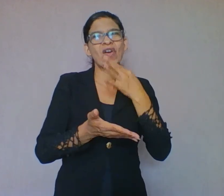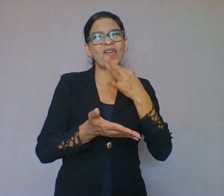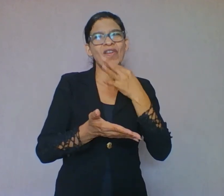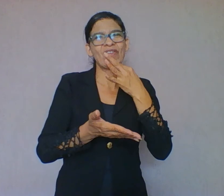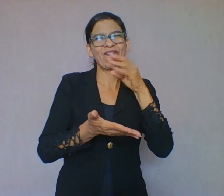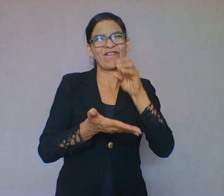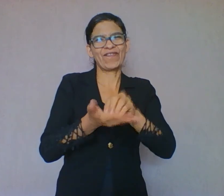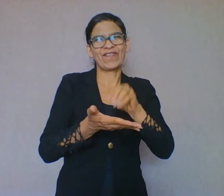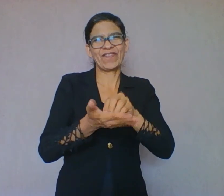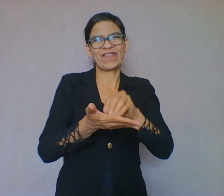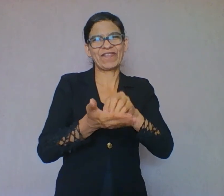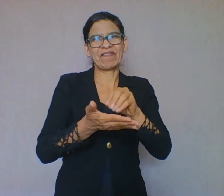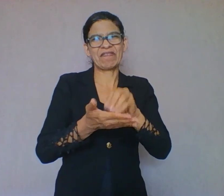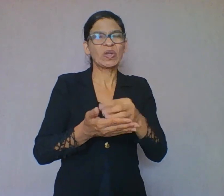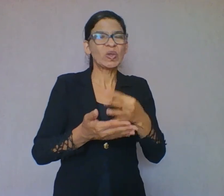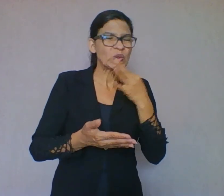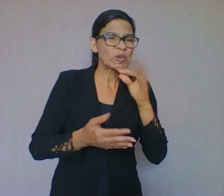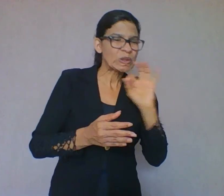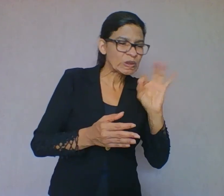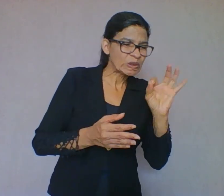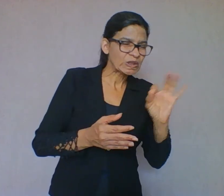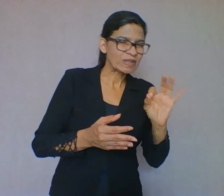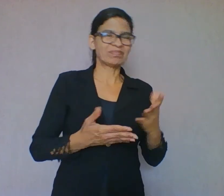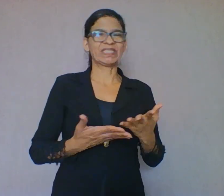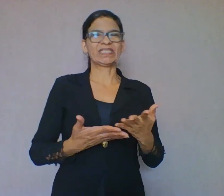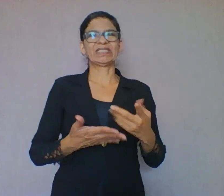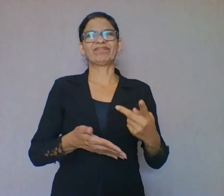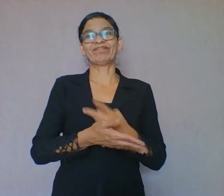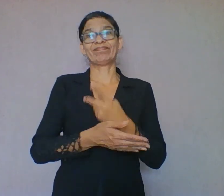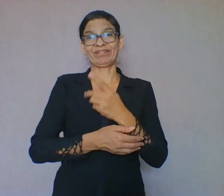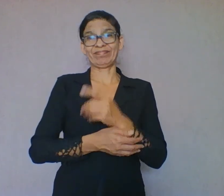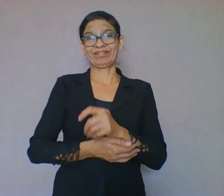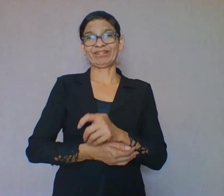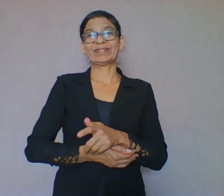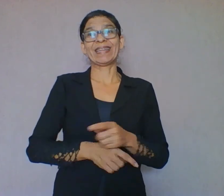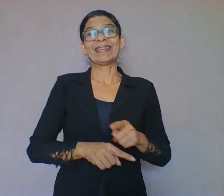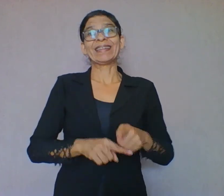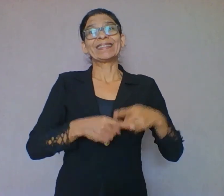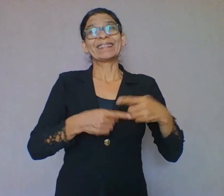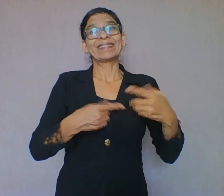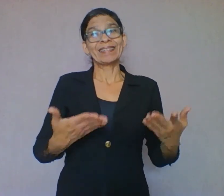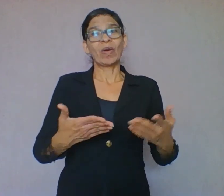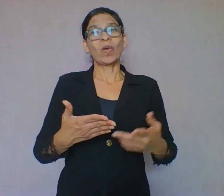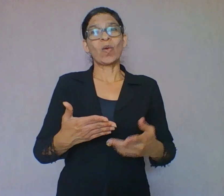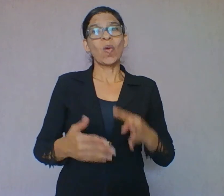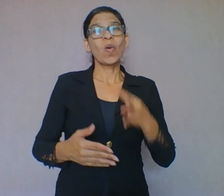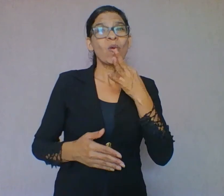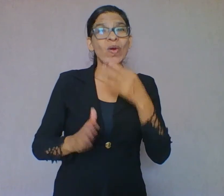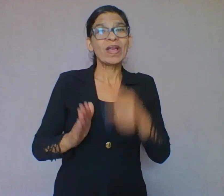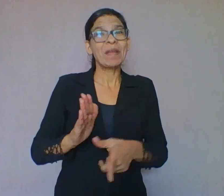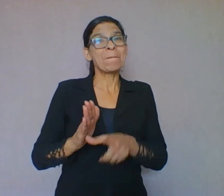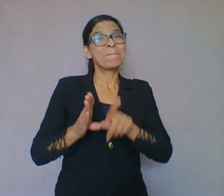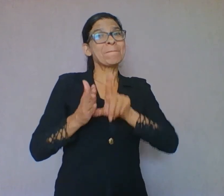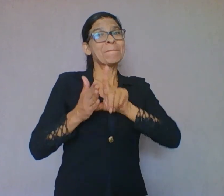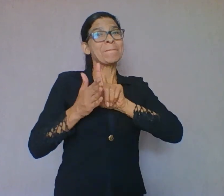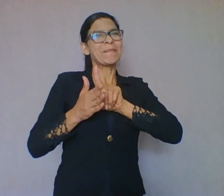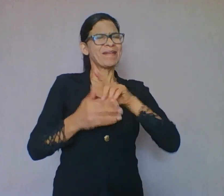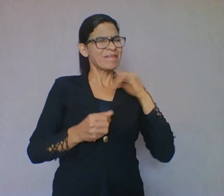Por isso, o conhecimento prévio é extremamente importante para o sucesso da leitura. Em todas as formas de